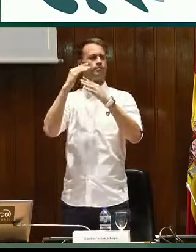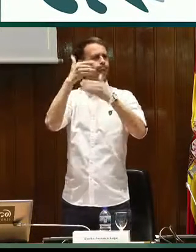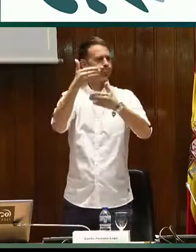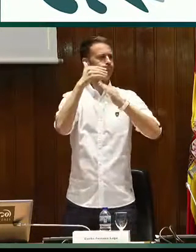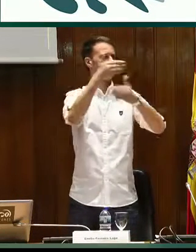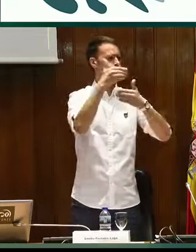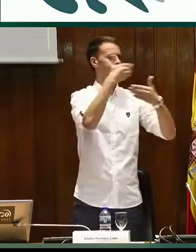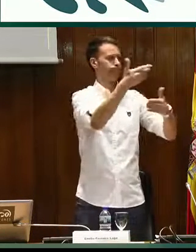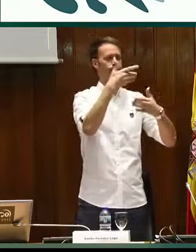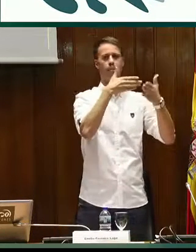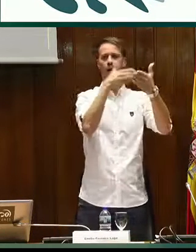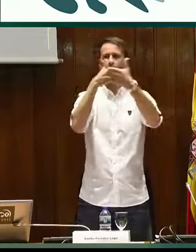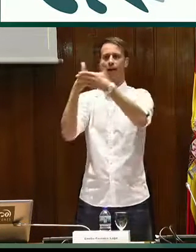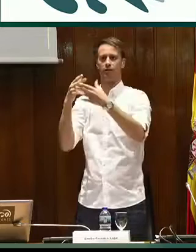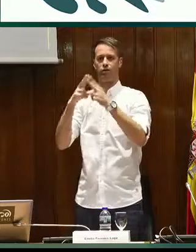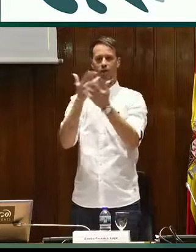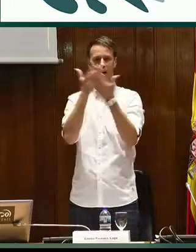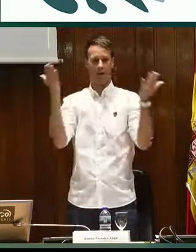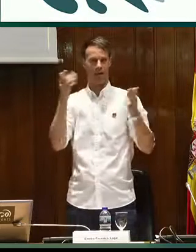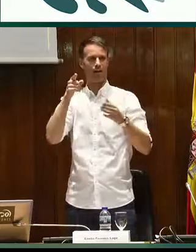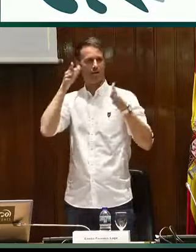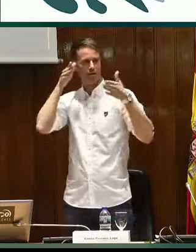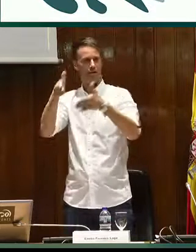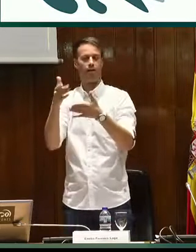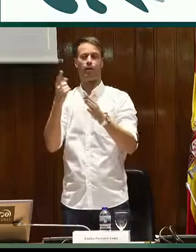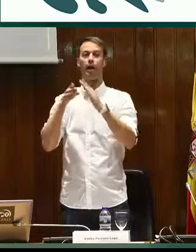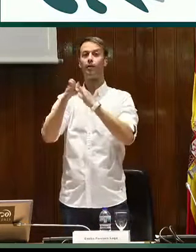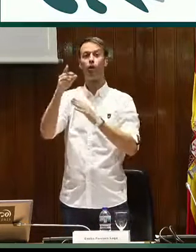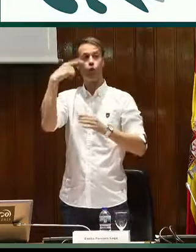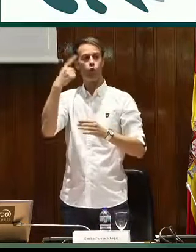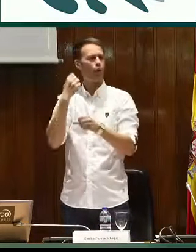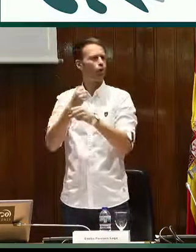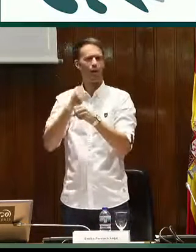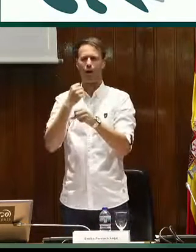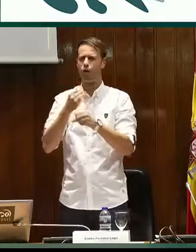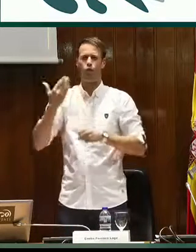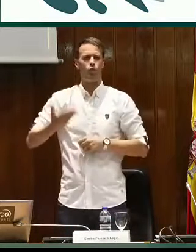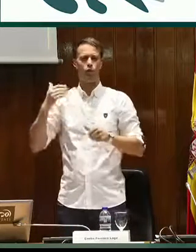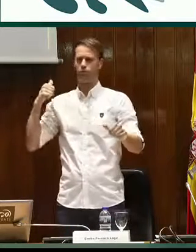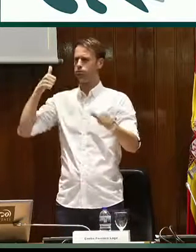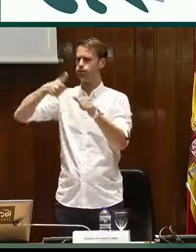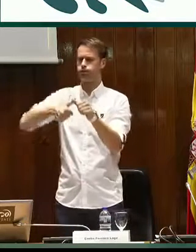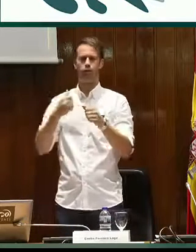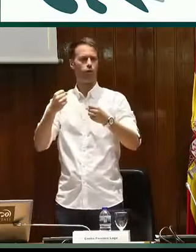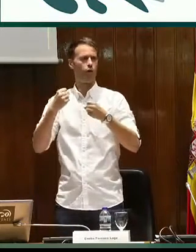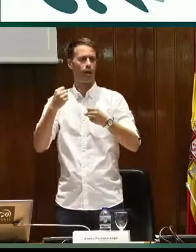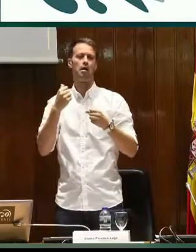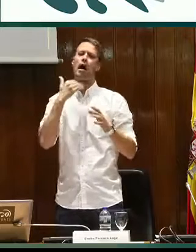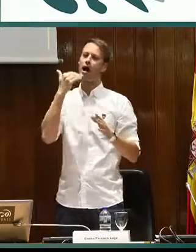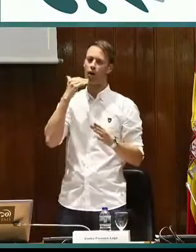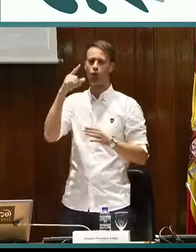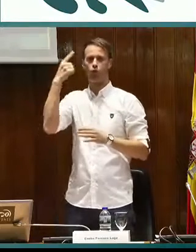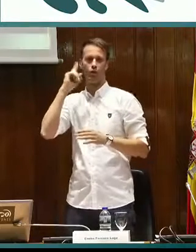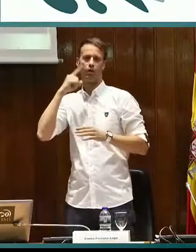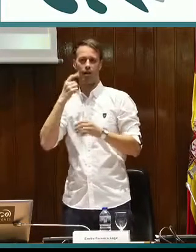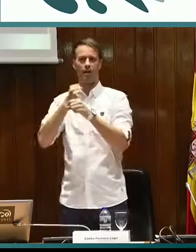prioritario es eliminar barreras de comunicación, barreras sociales al fin y al cabo. Y el acceso a la cultura es un trabajo muy importante